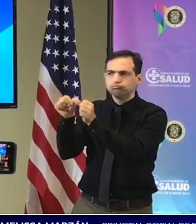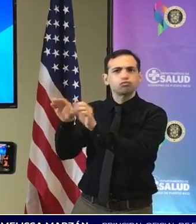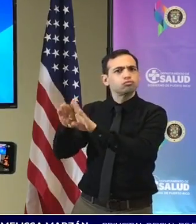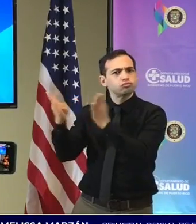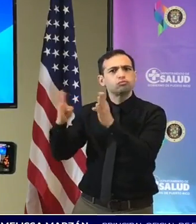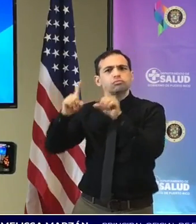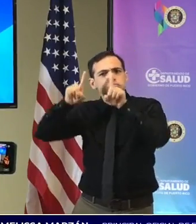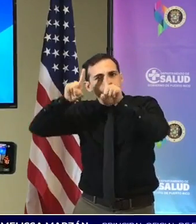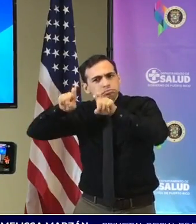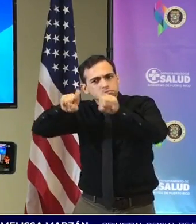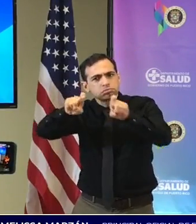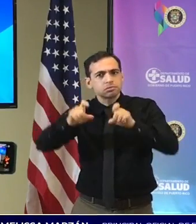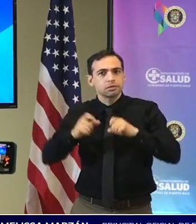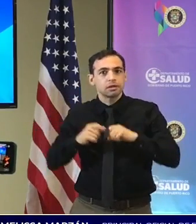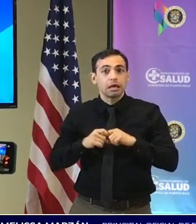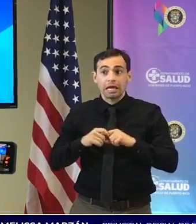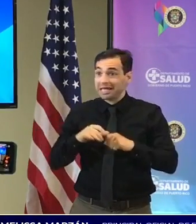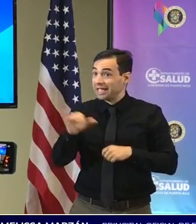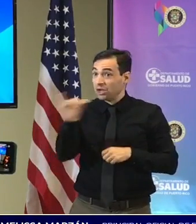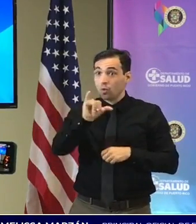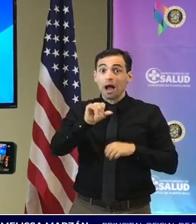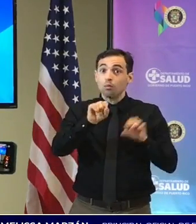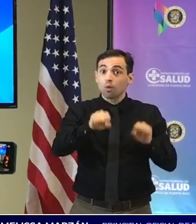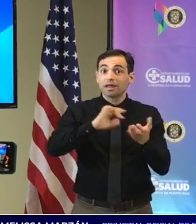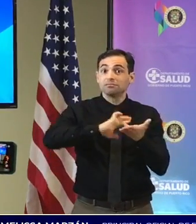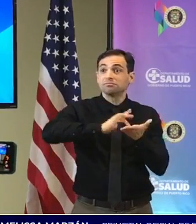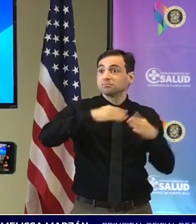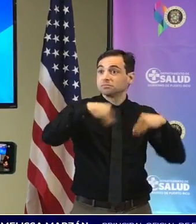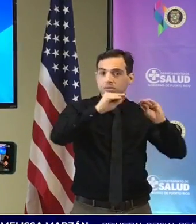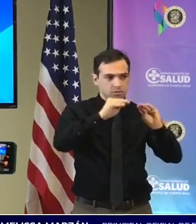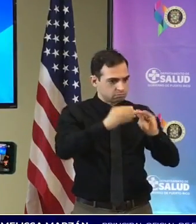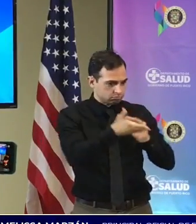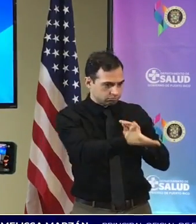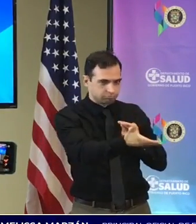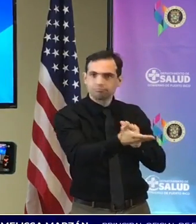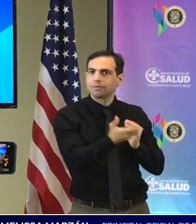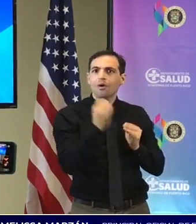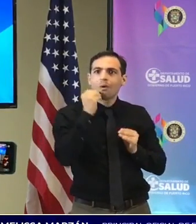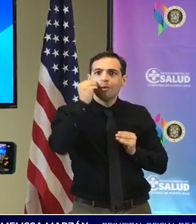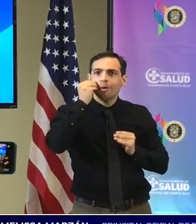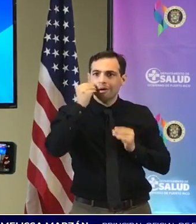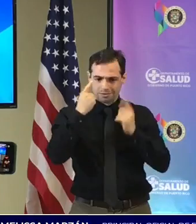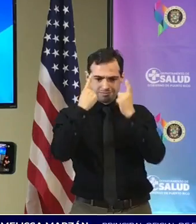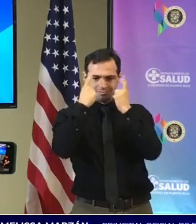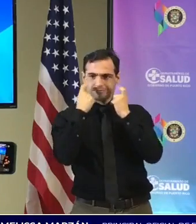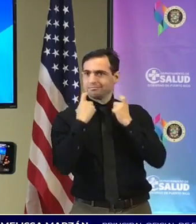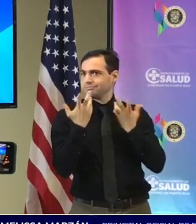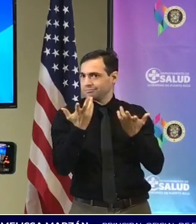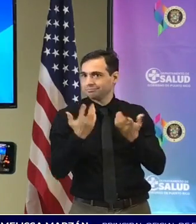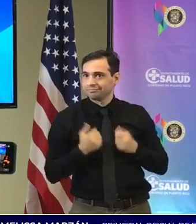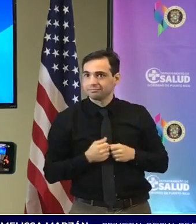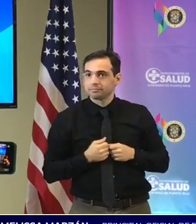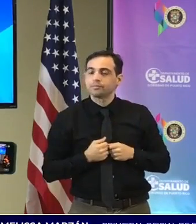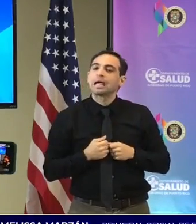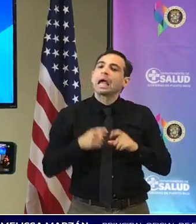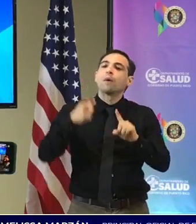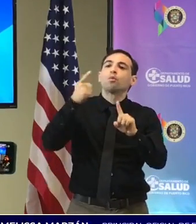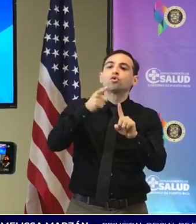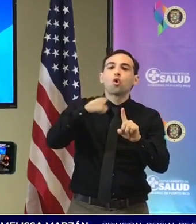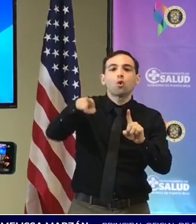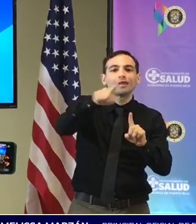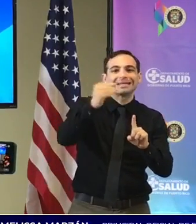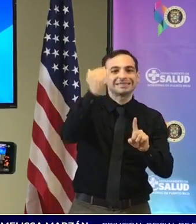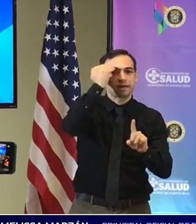las pruebas caseras para COVID-19 si usted presenta síntomas es una alternativa lo que queremos es que usted sepa su estatus y